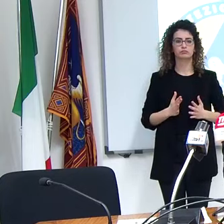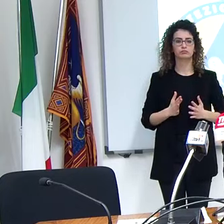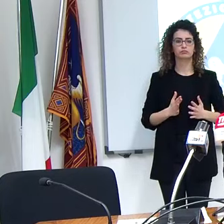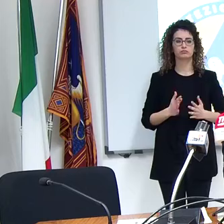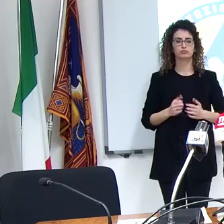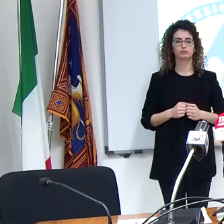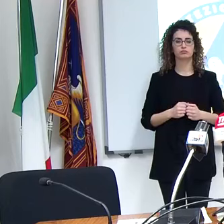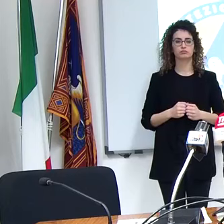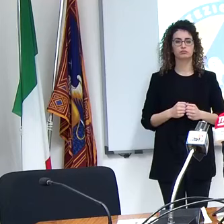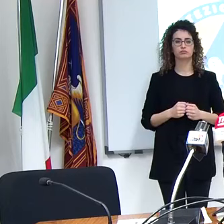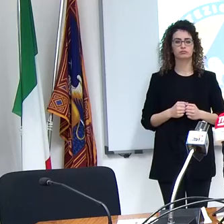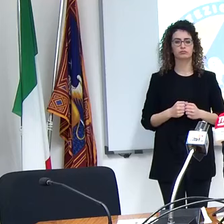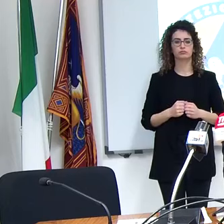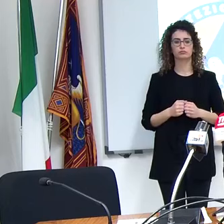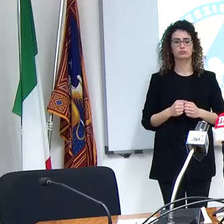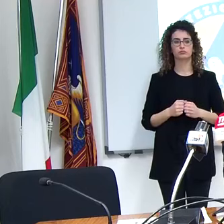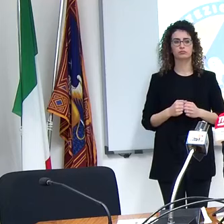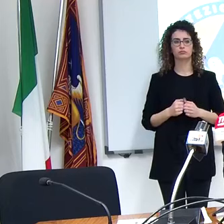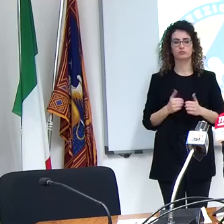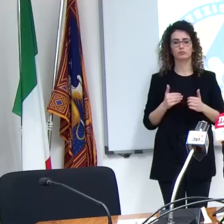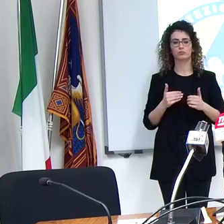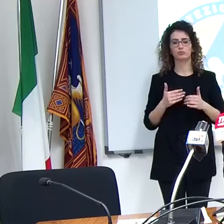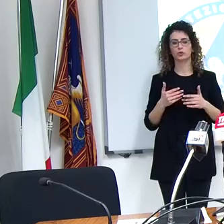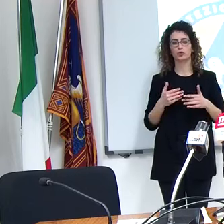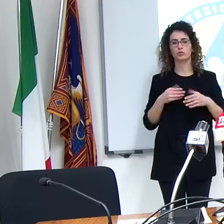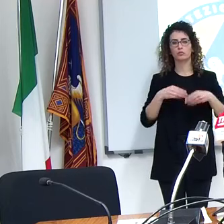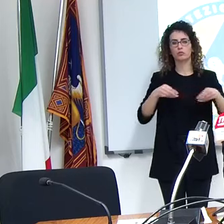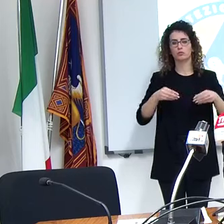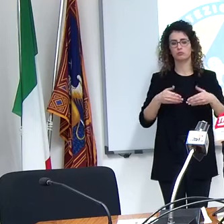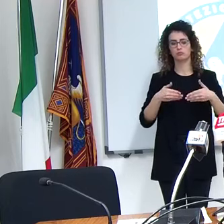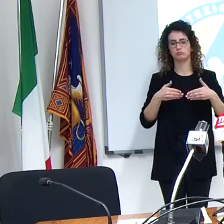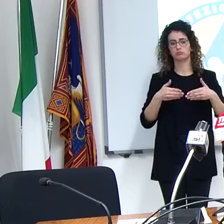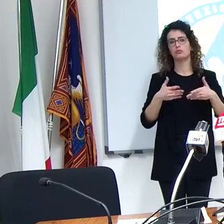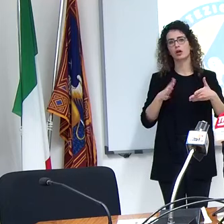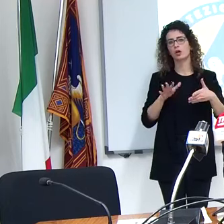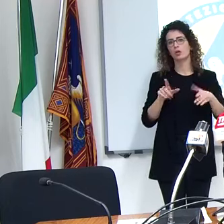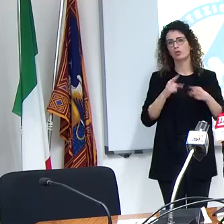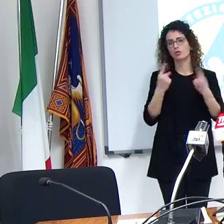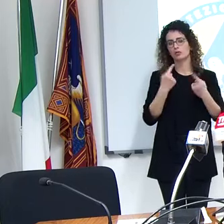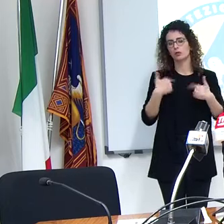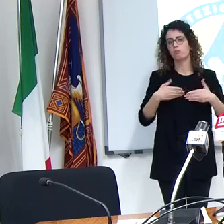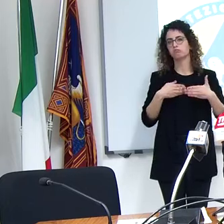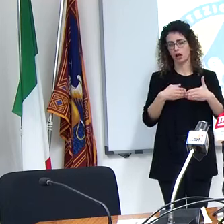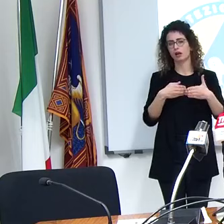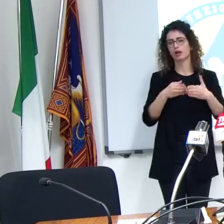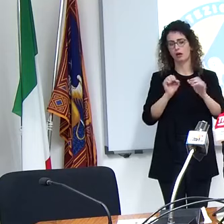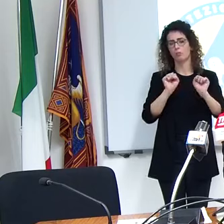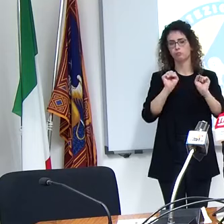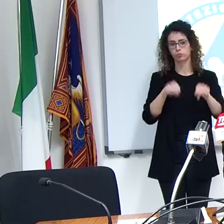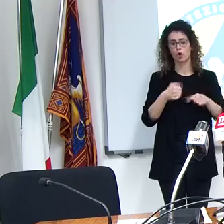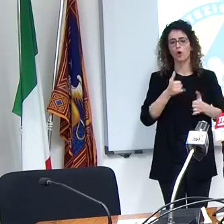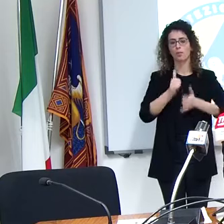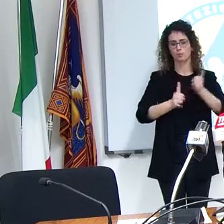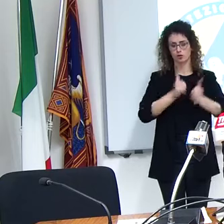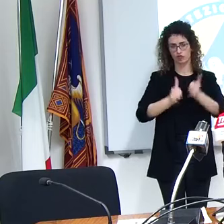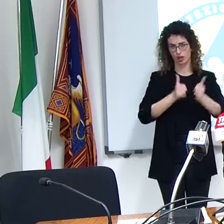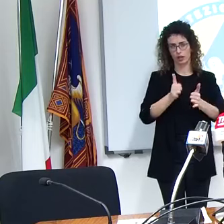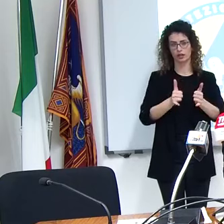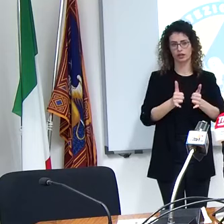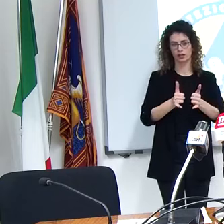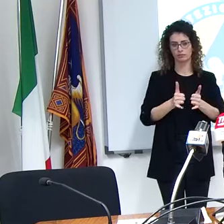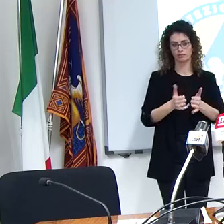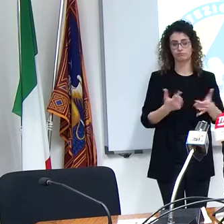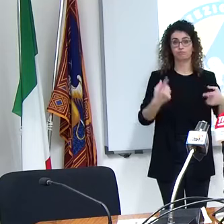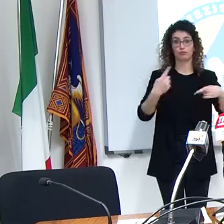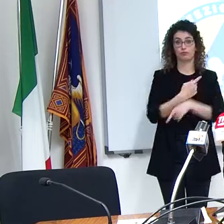lo spostamento di un mezzo come la barca o la bicicletta per quanto